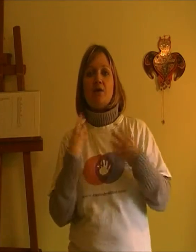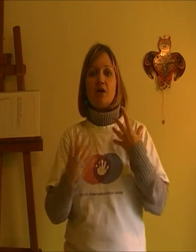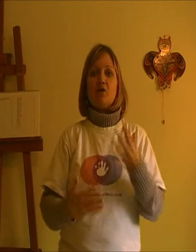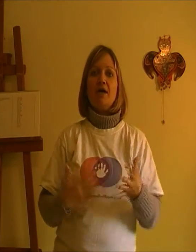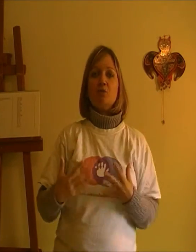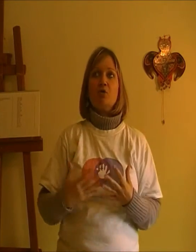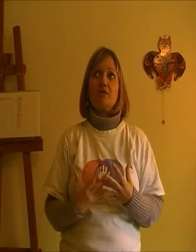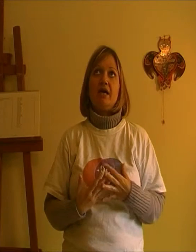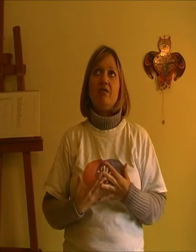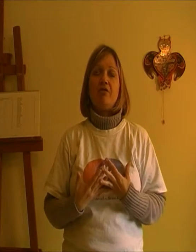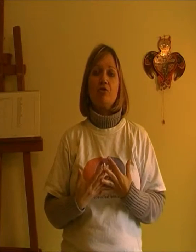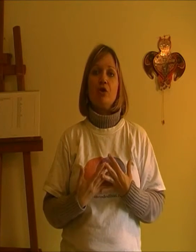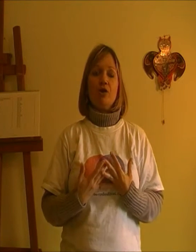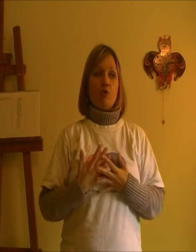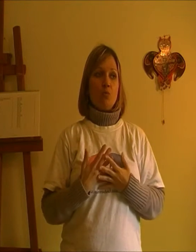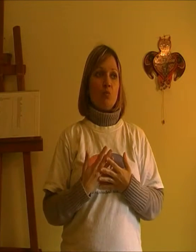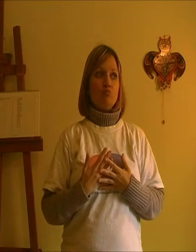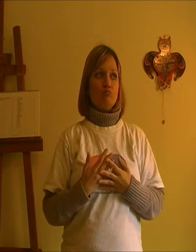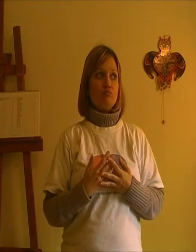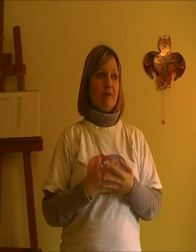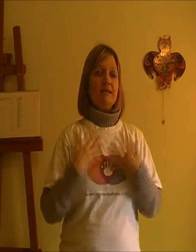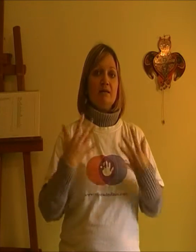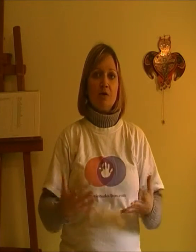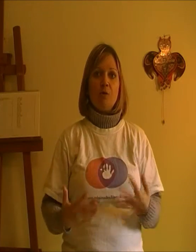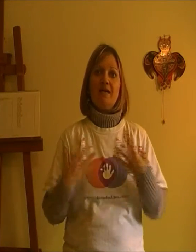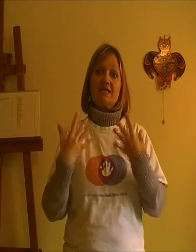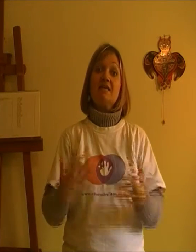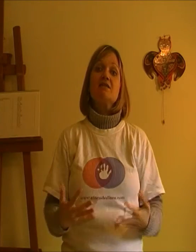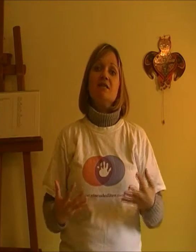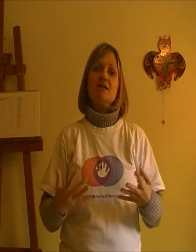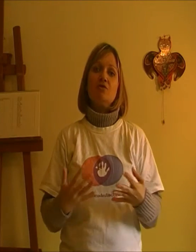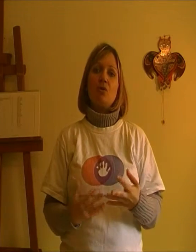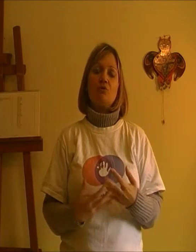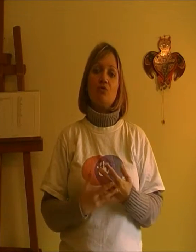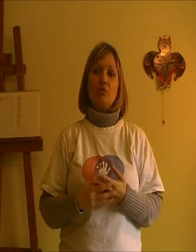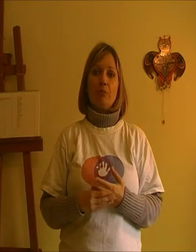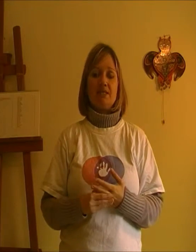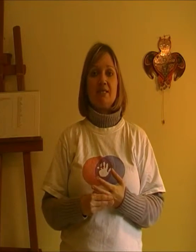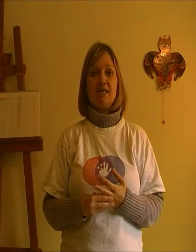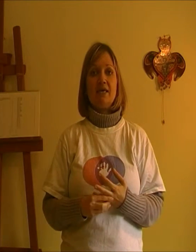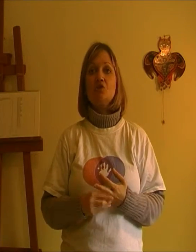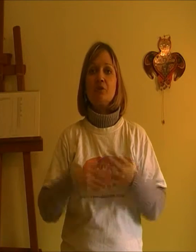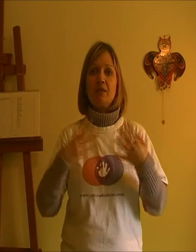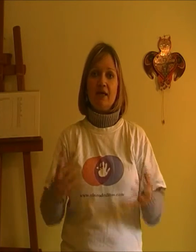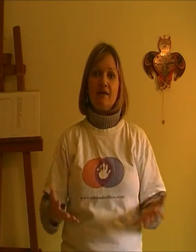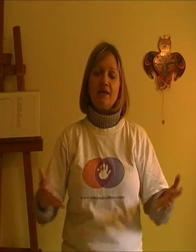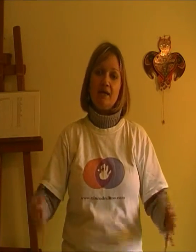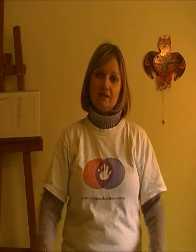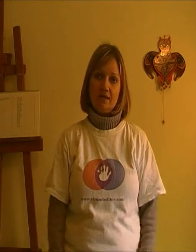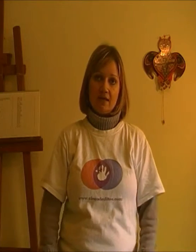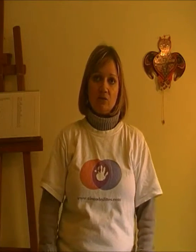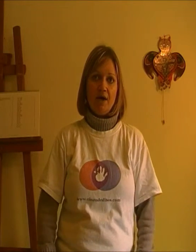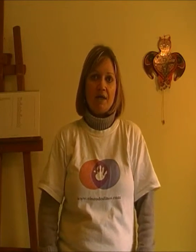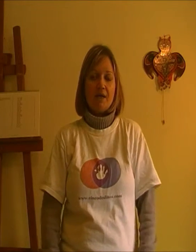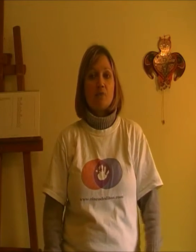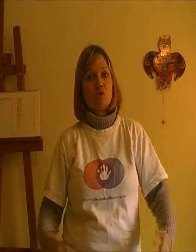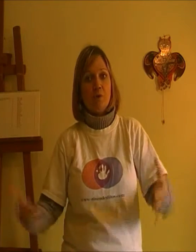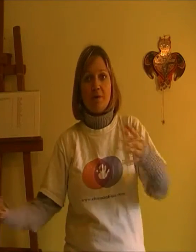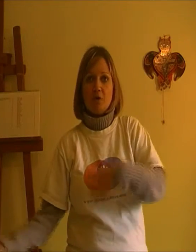Quiero que cojáis un poco esta canción como un mantra, ¿no? Para seguir signando cuando pensáis que ya no sirve de nada y que hay que tirar la toalla, que vuestro bebé